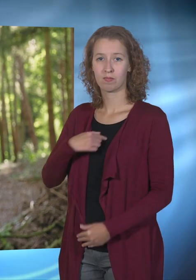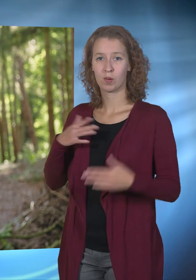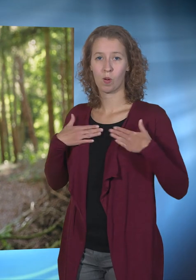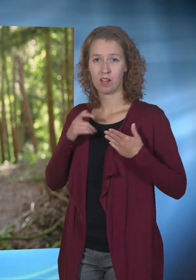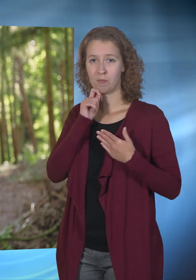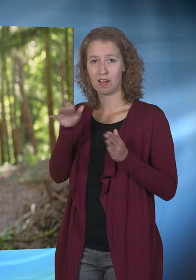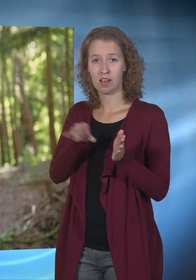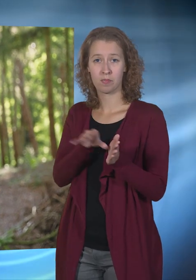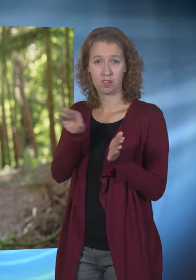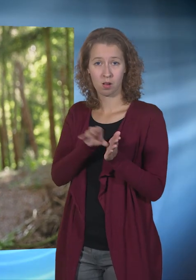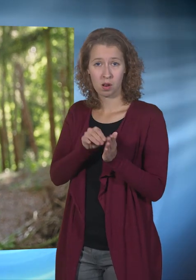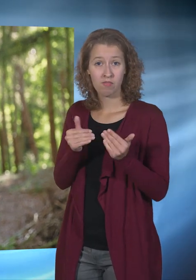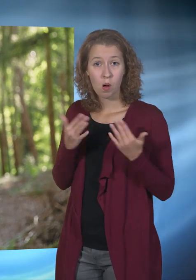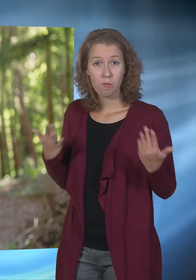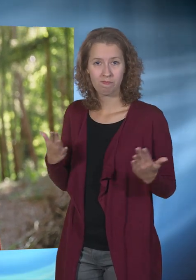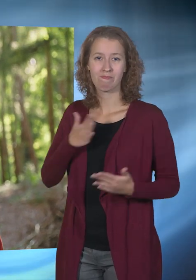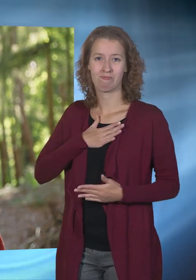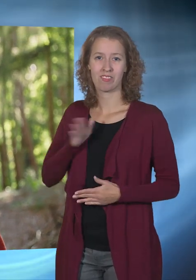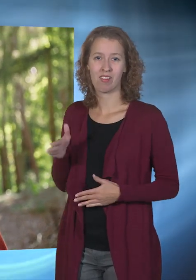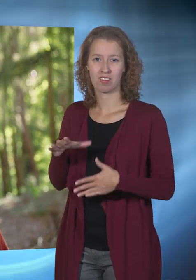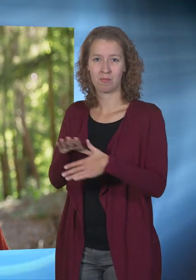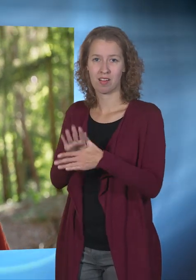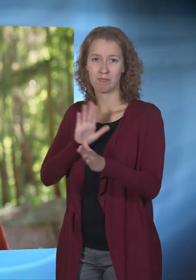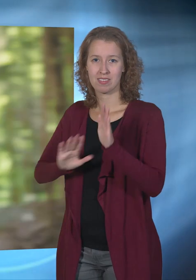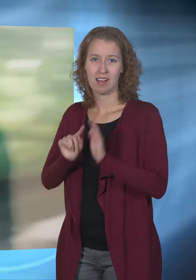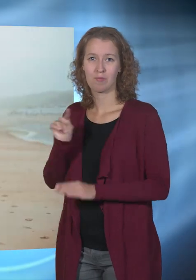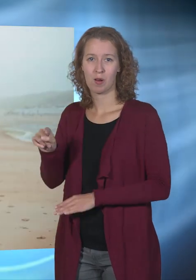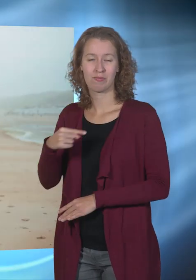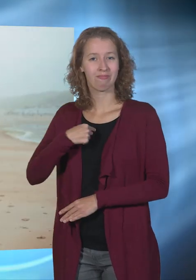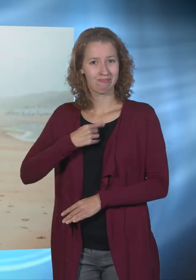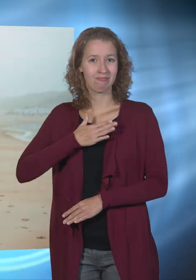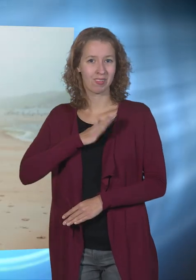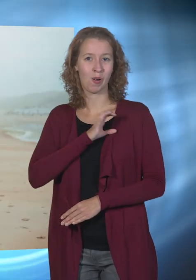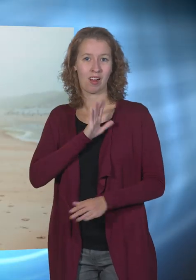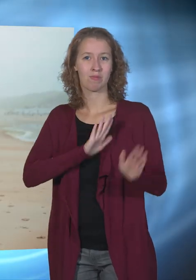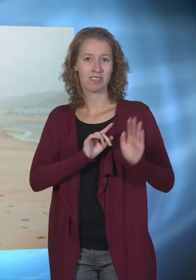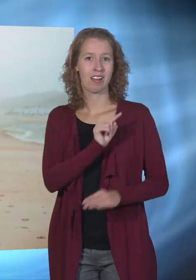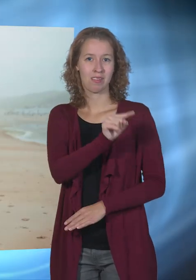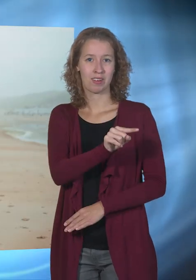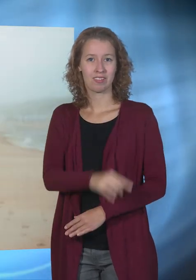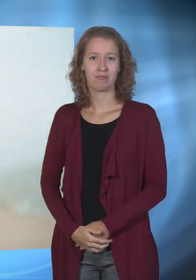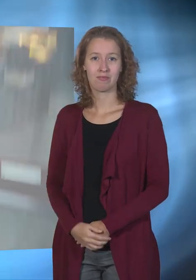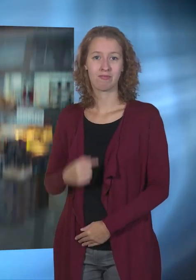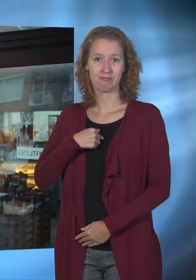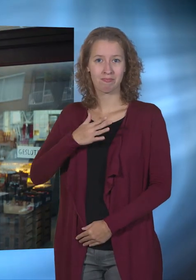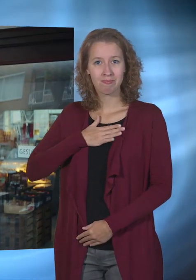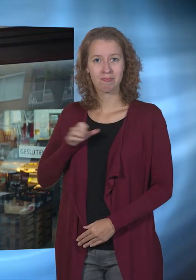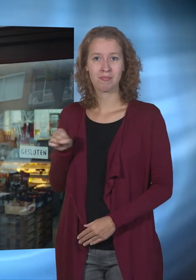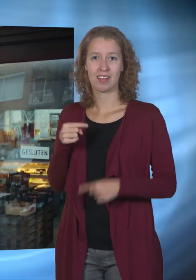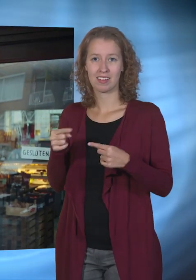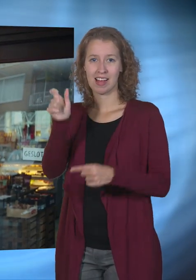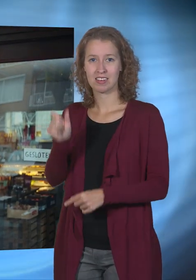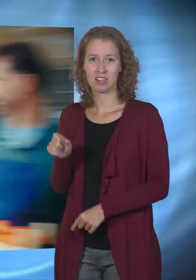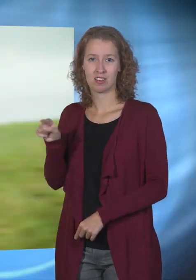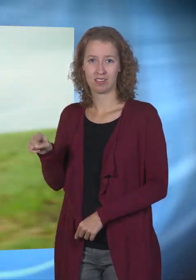Ik download de Corona-melder-app om mijn wandelmaatje te beschermen. En ik om mijn collega te beschermen. Ik voor mijn